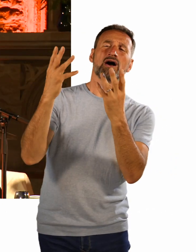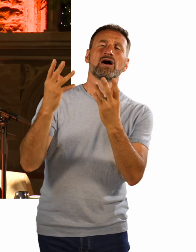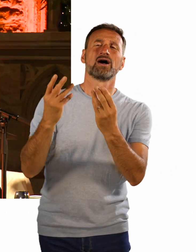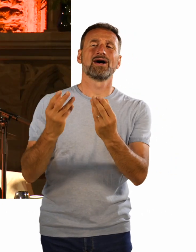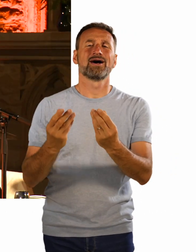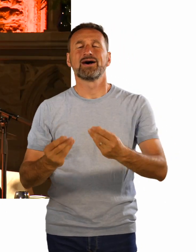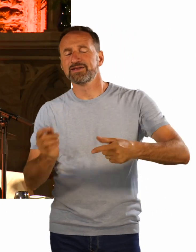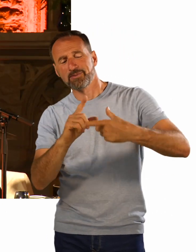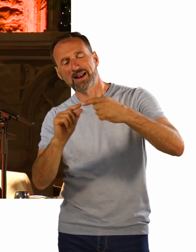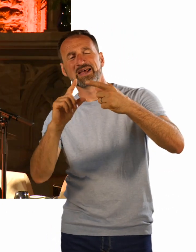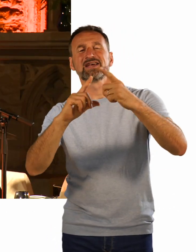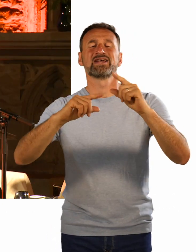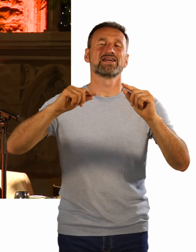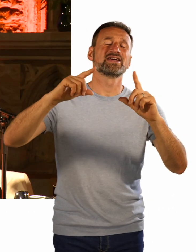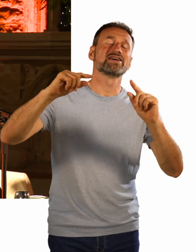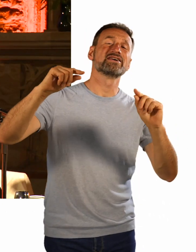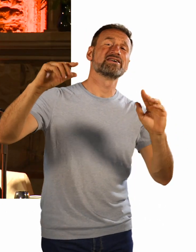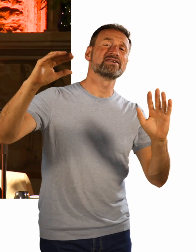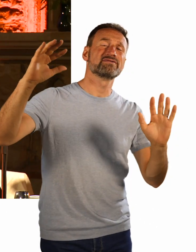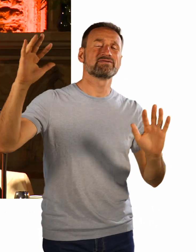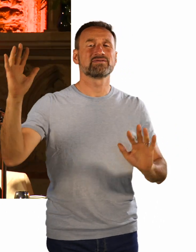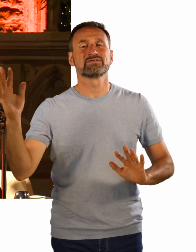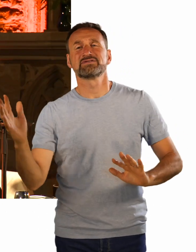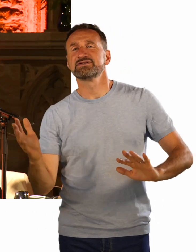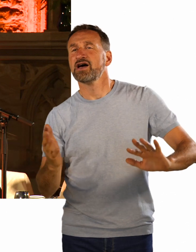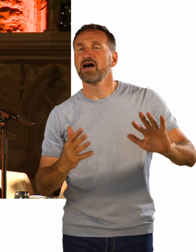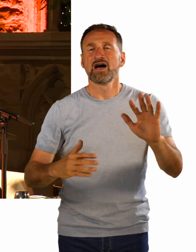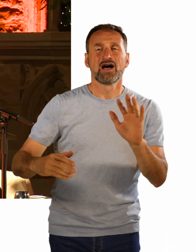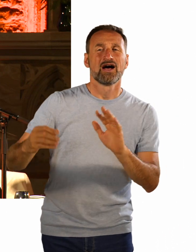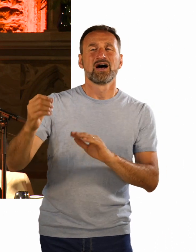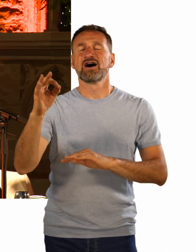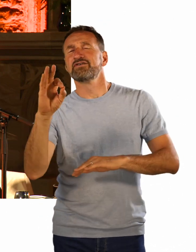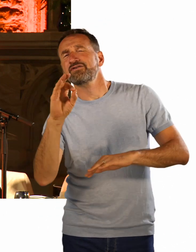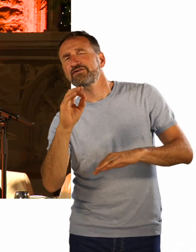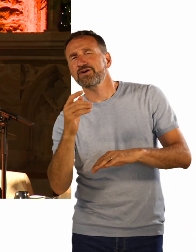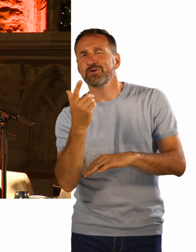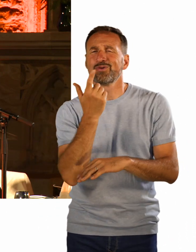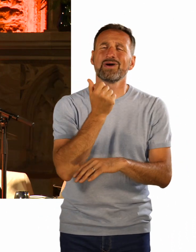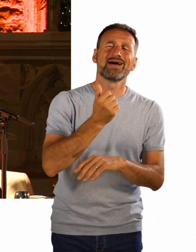of red and gold.